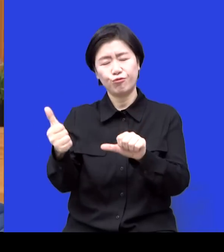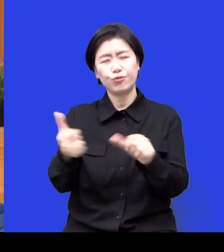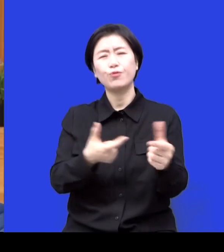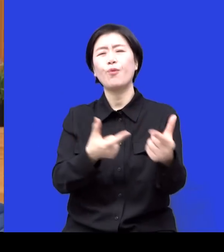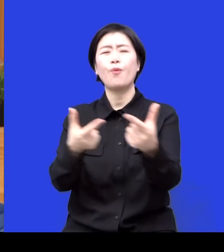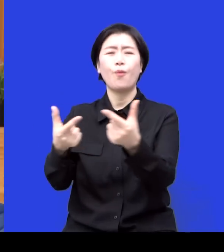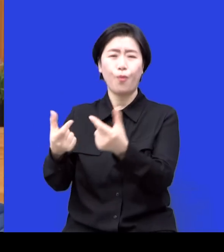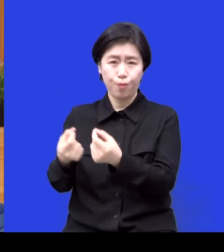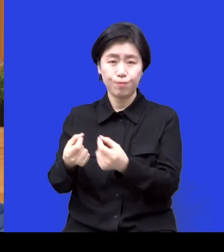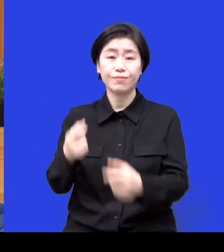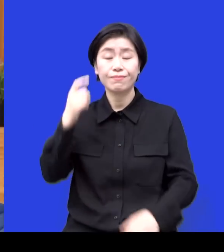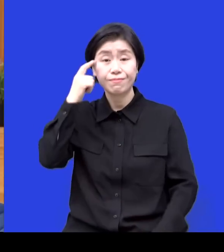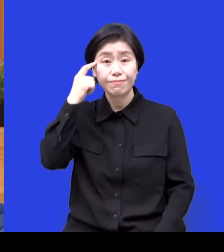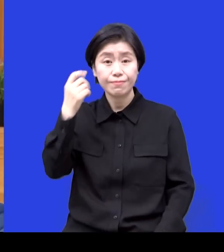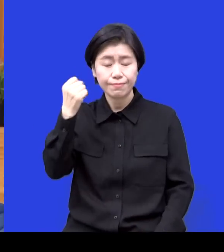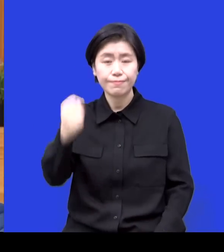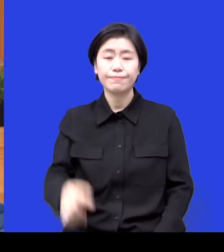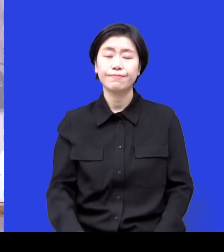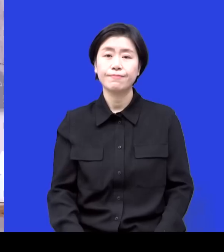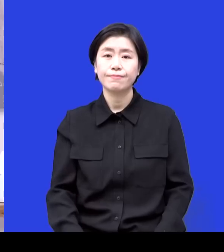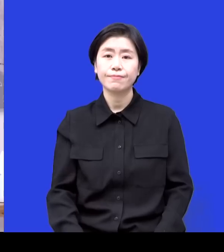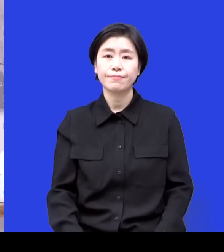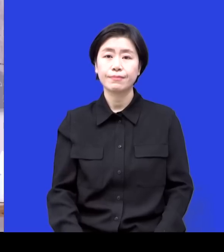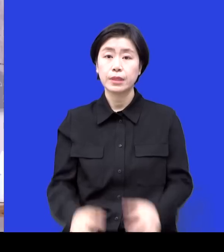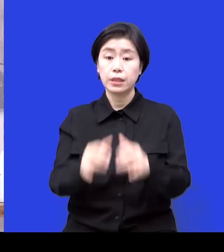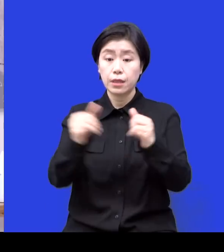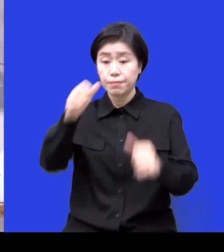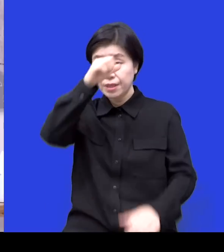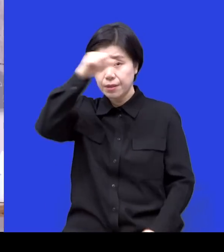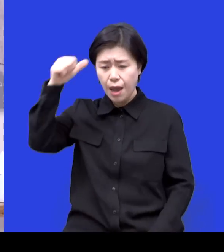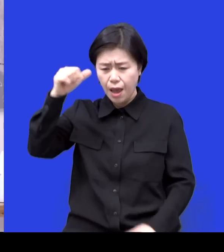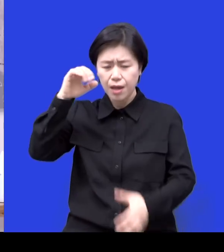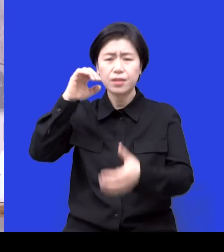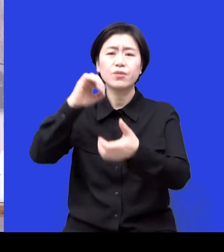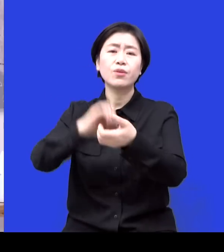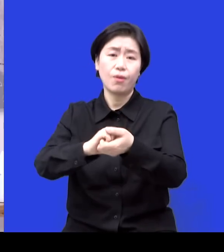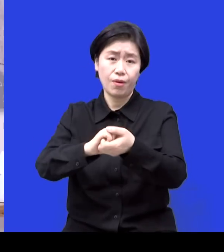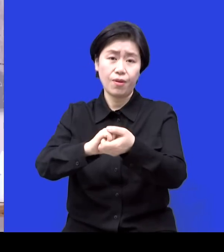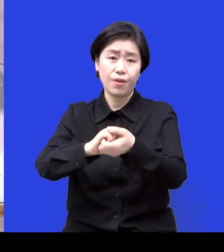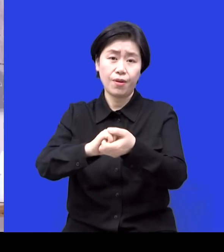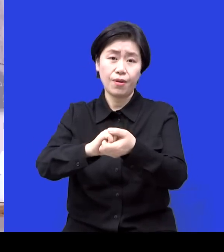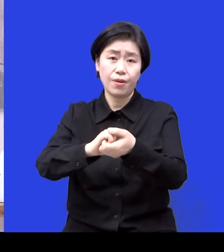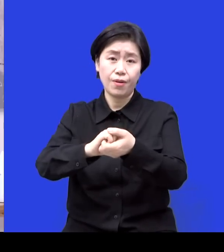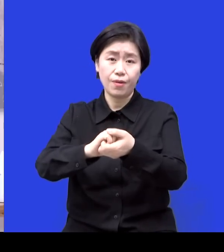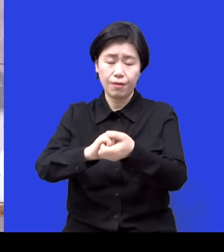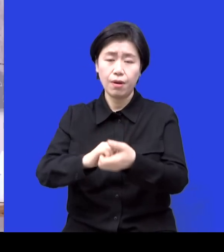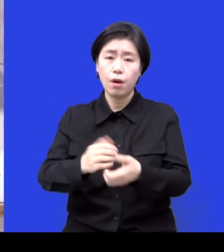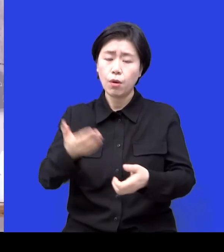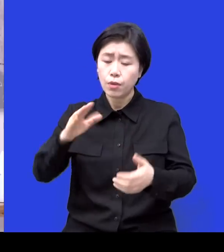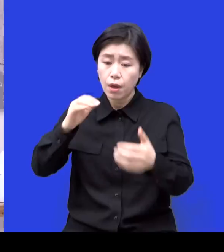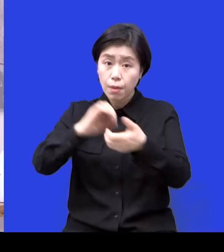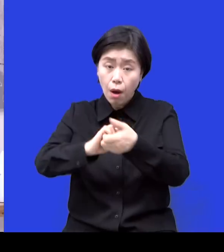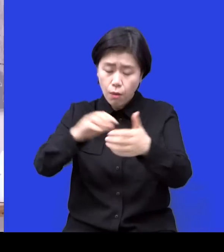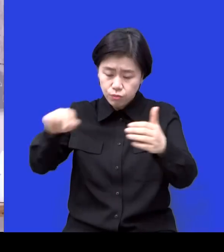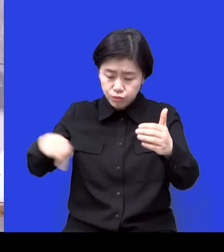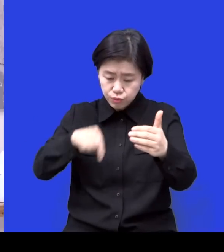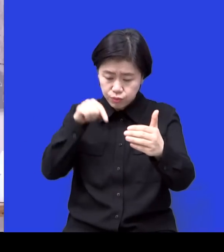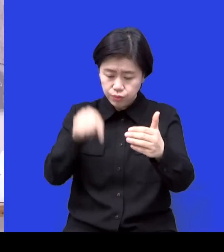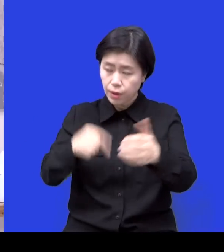수밖에 없고 이런 유한한 삶에 대해서 하나님이 우리한테 원하시는 게 무엇일까 라는 생각을 굉장히 많이